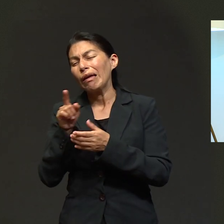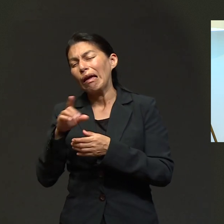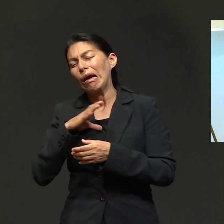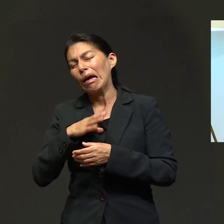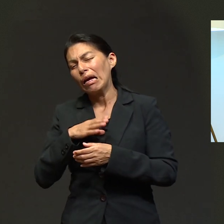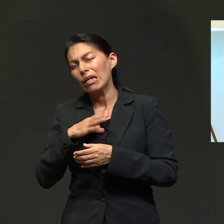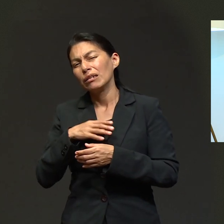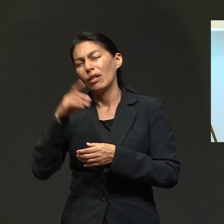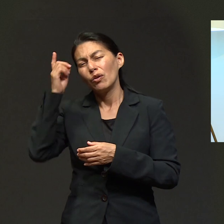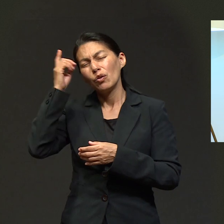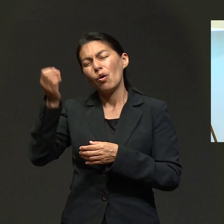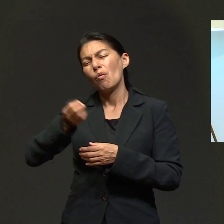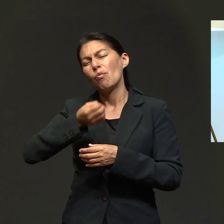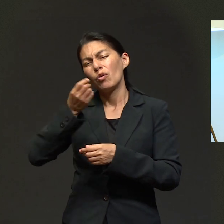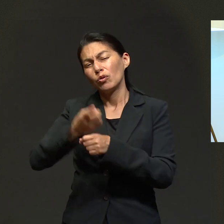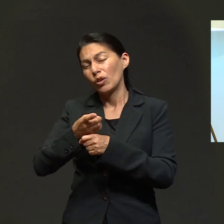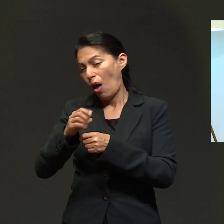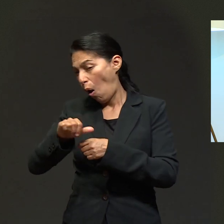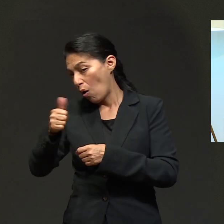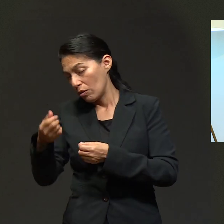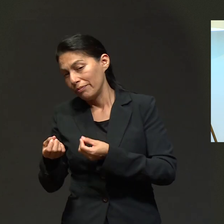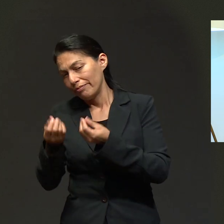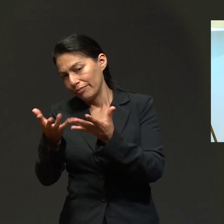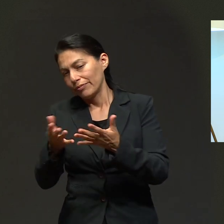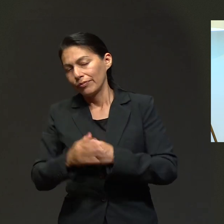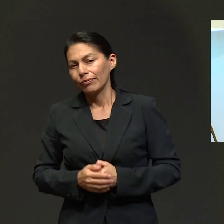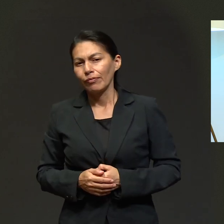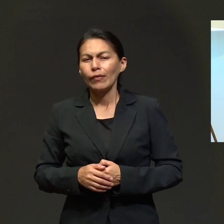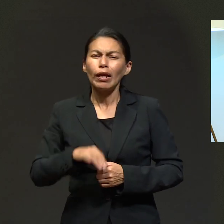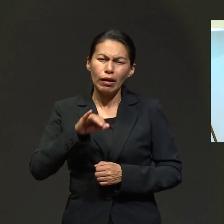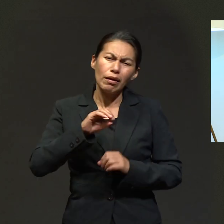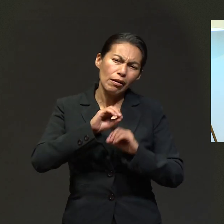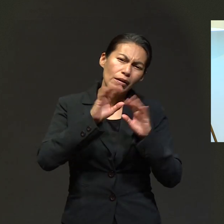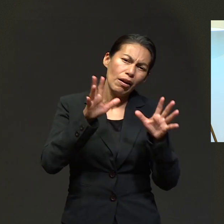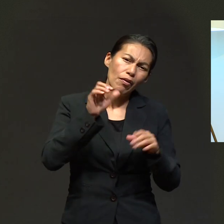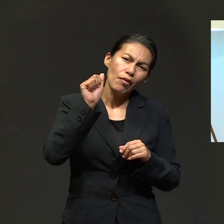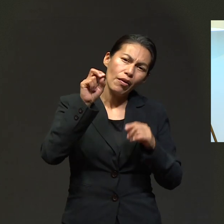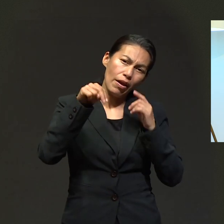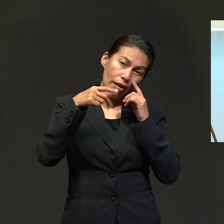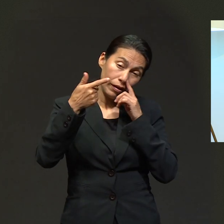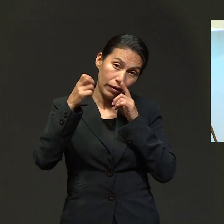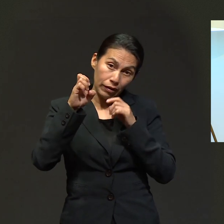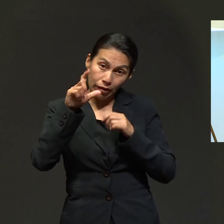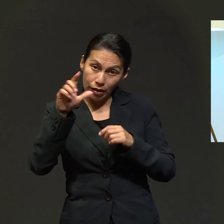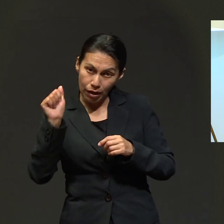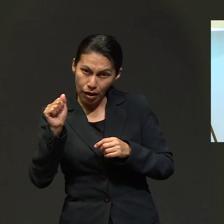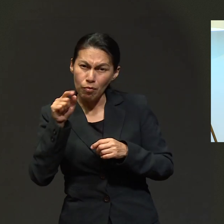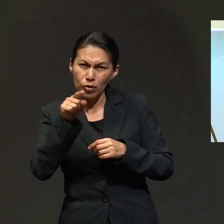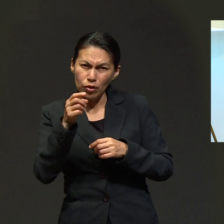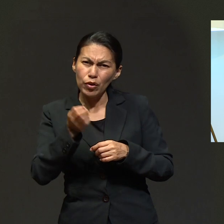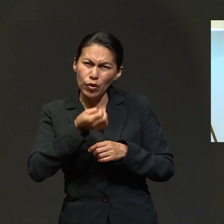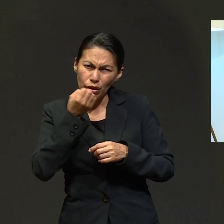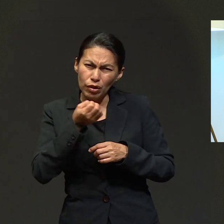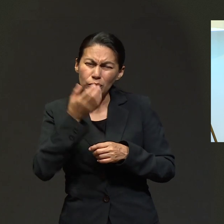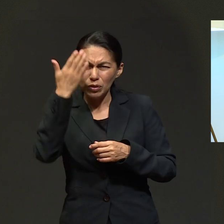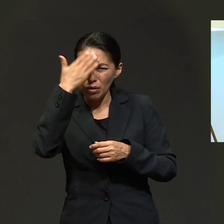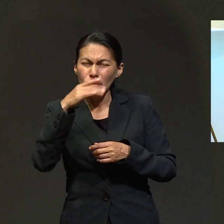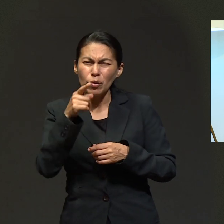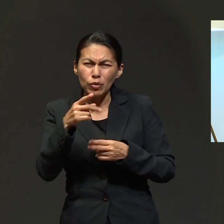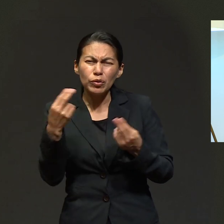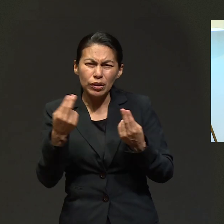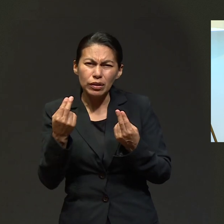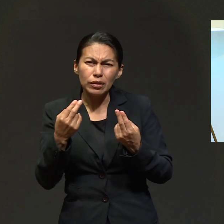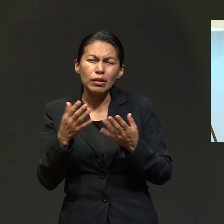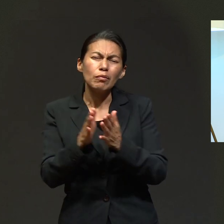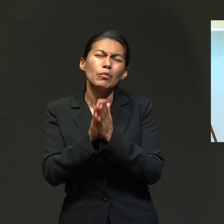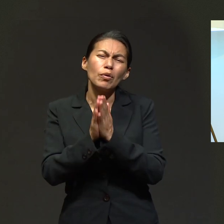orando por eso y también por ti, Ángela, porque sabemos que tú también necesitas. Ora con nosotros por